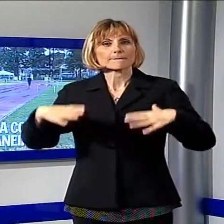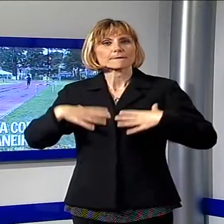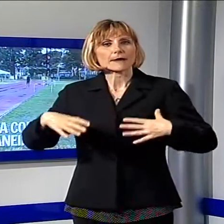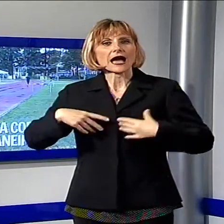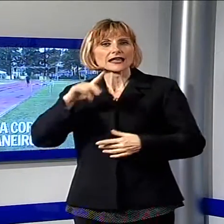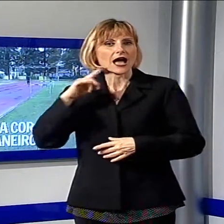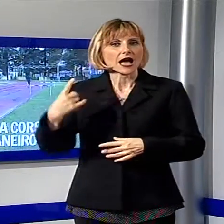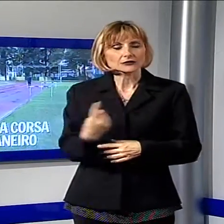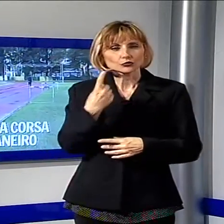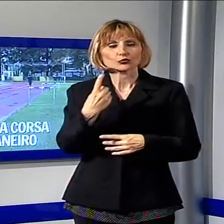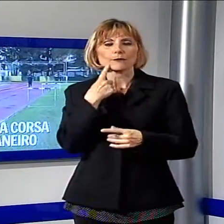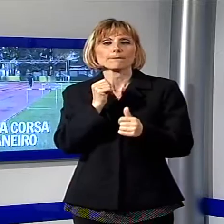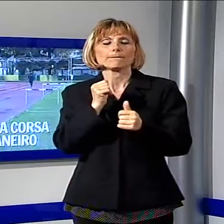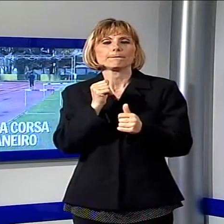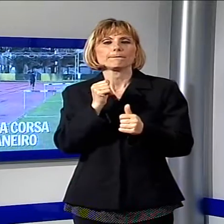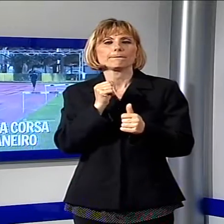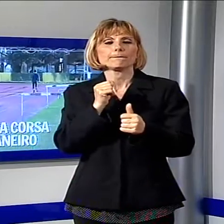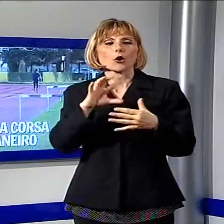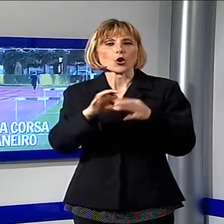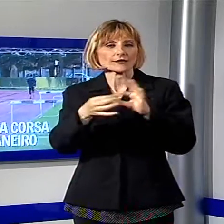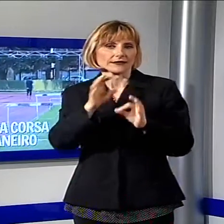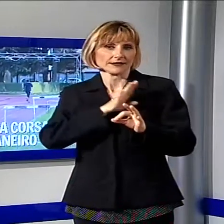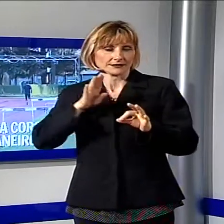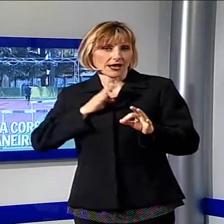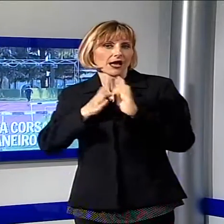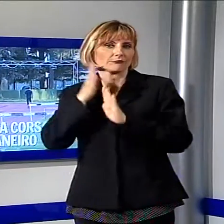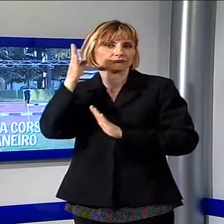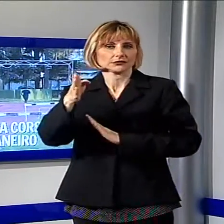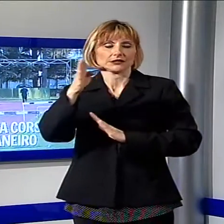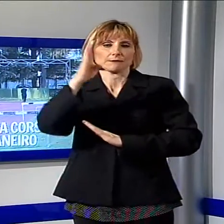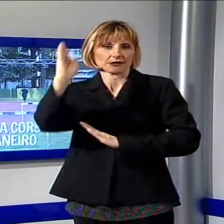per le paraolimpiadi che si svolgeranno in Brasile.